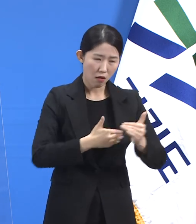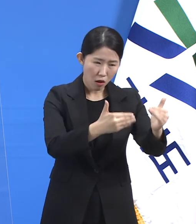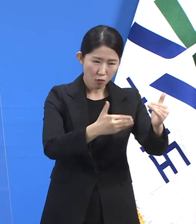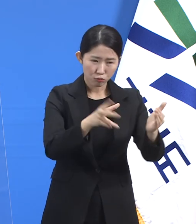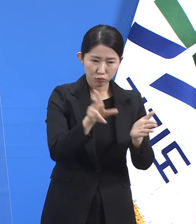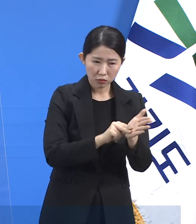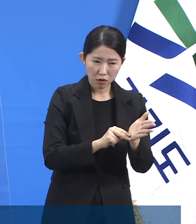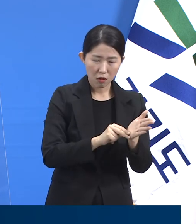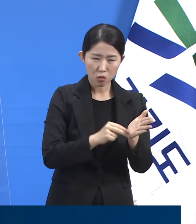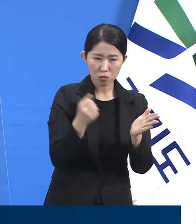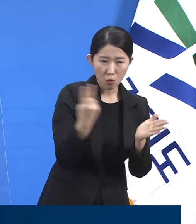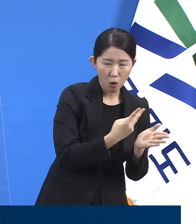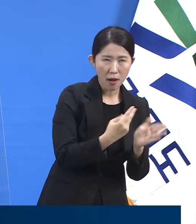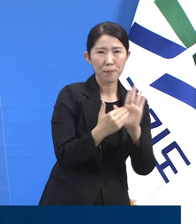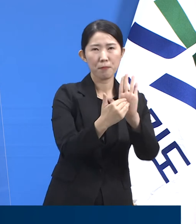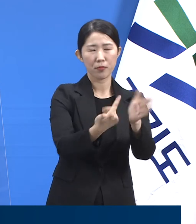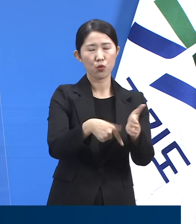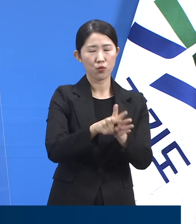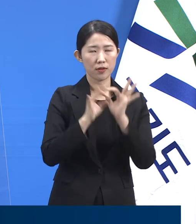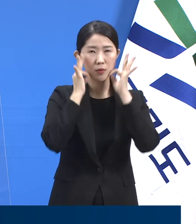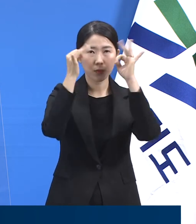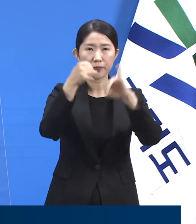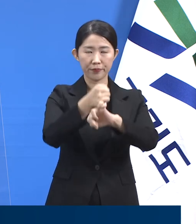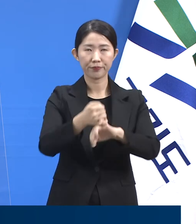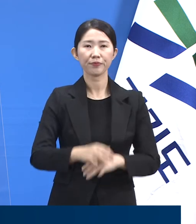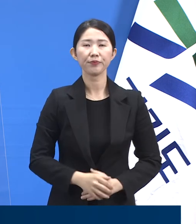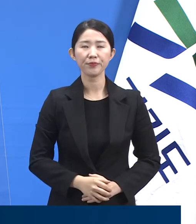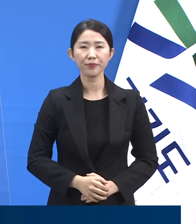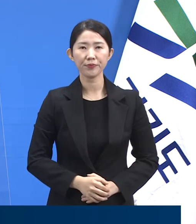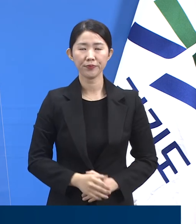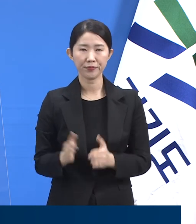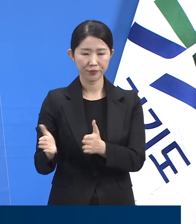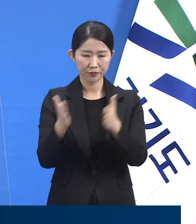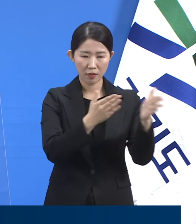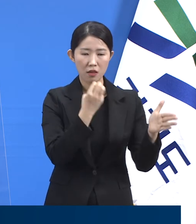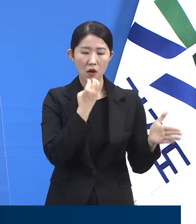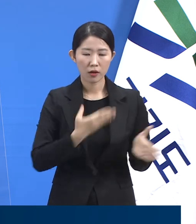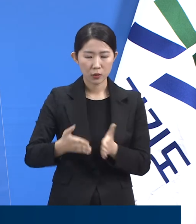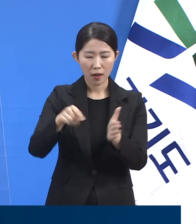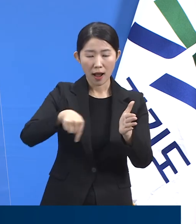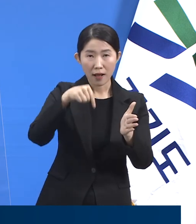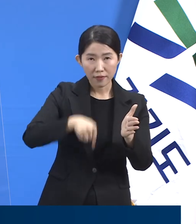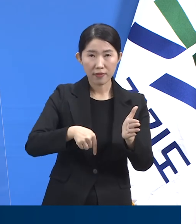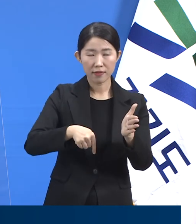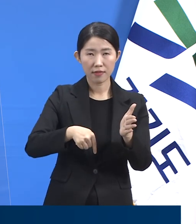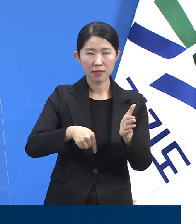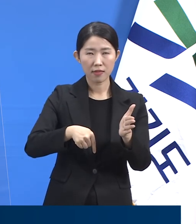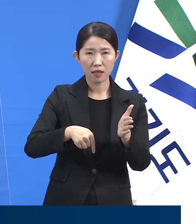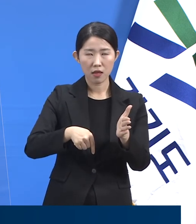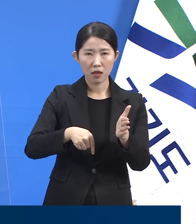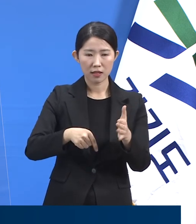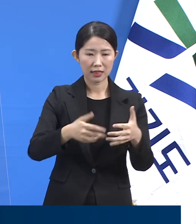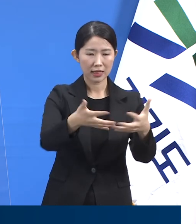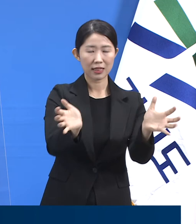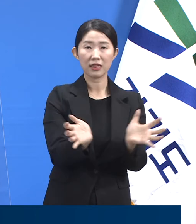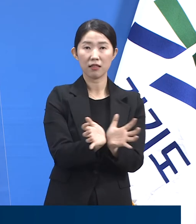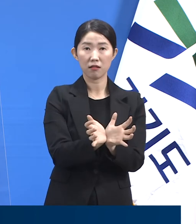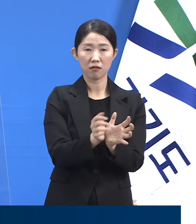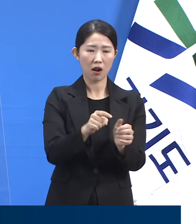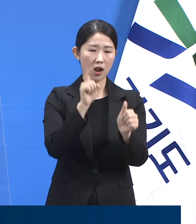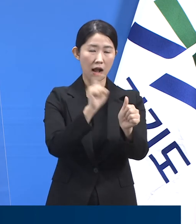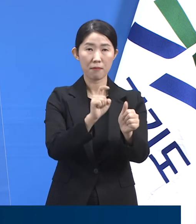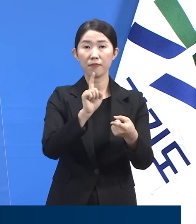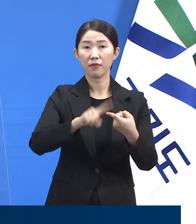도내 보육시설 및 다중이용시설에서의 주요 확진 사례에 대해 말씀드리겠습니다. 지난 12일